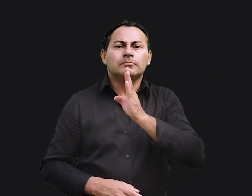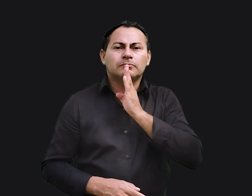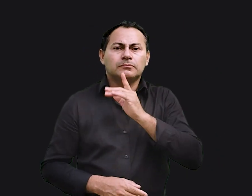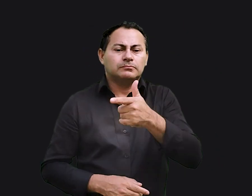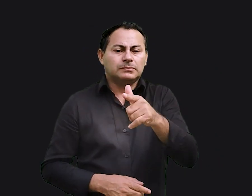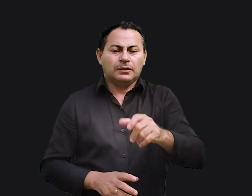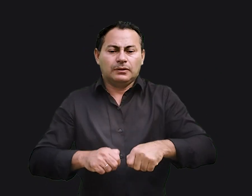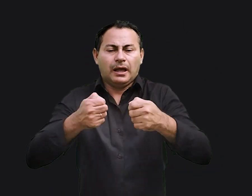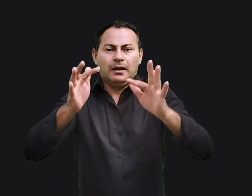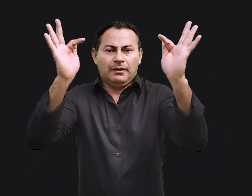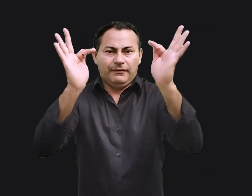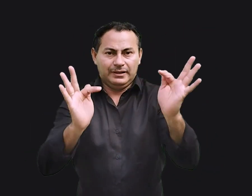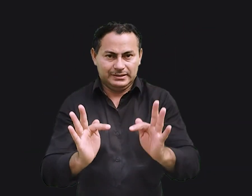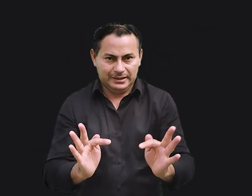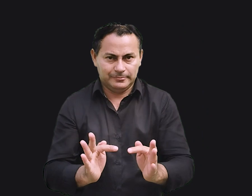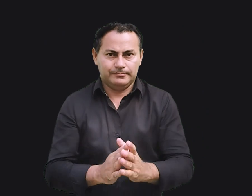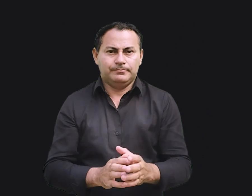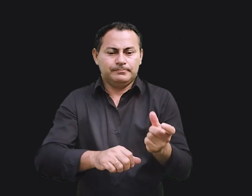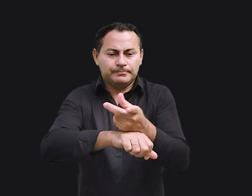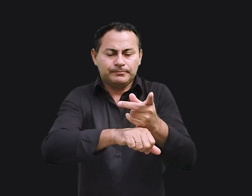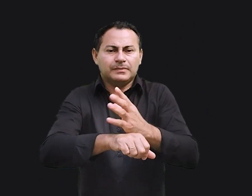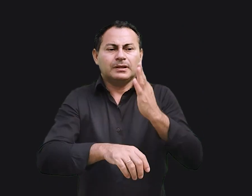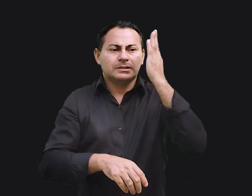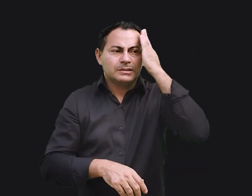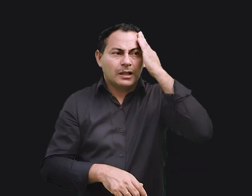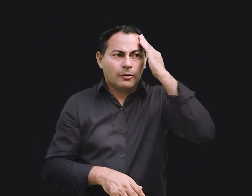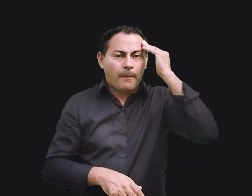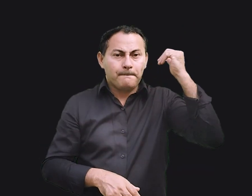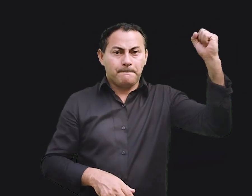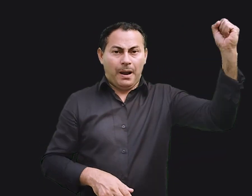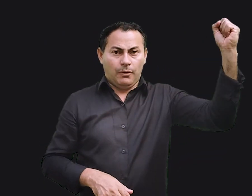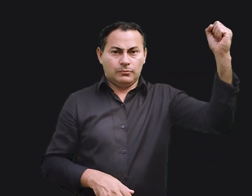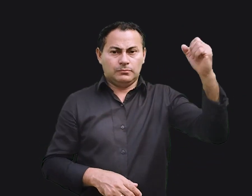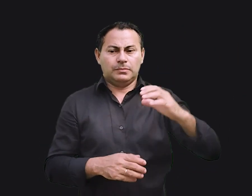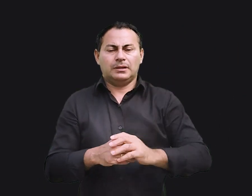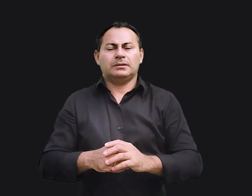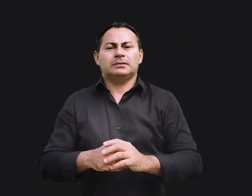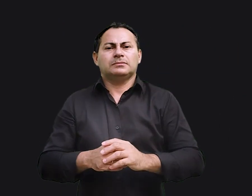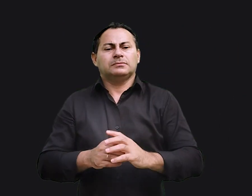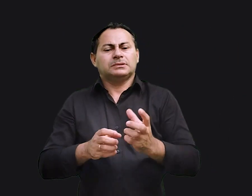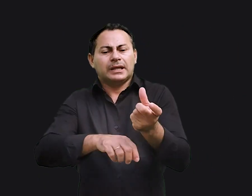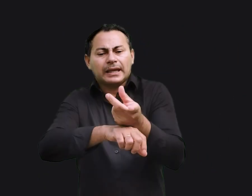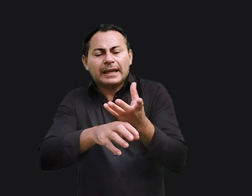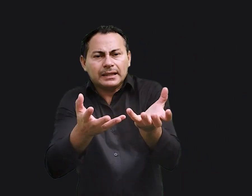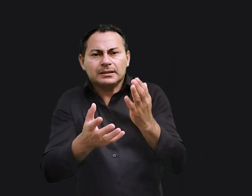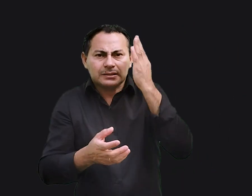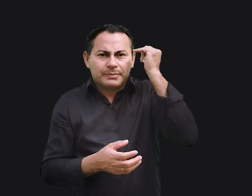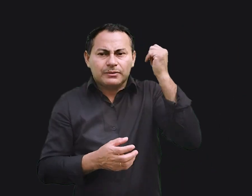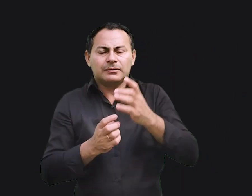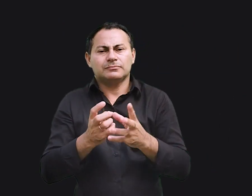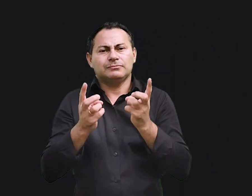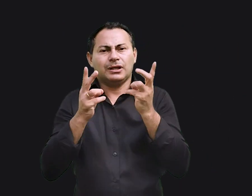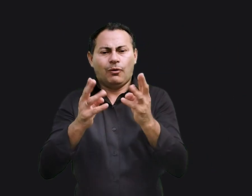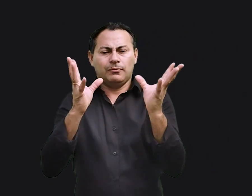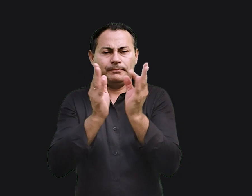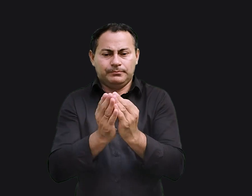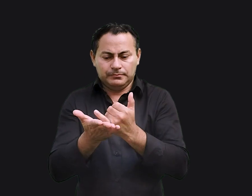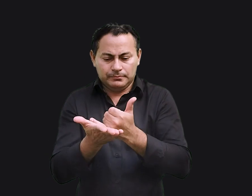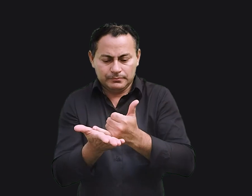conhecimento não traz felicidade. A busca de Salomão pela sabedoria o levou à mesma conclusão. Na introdução desse